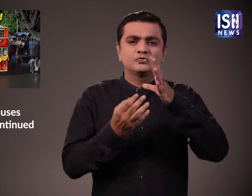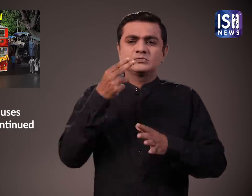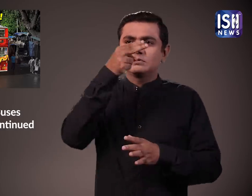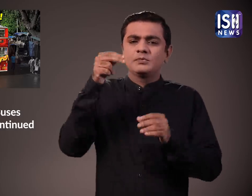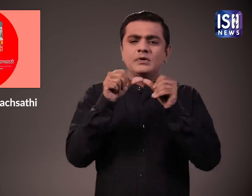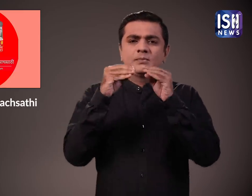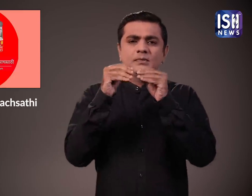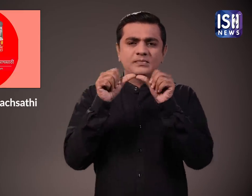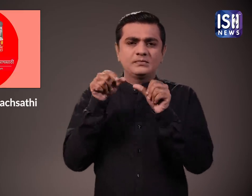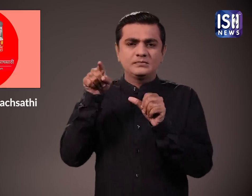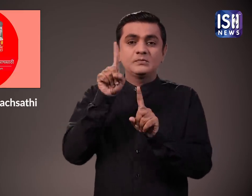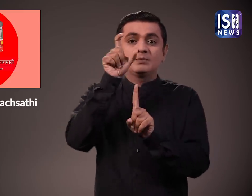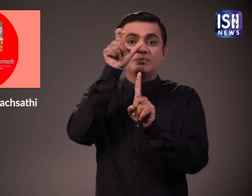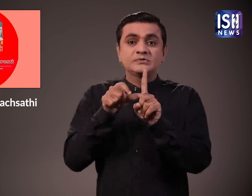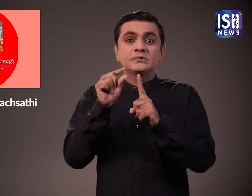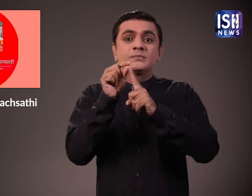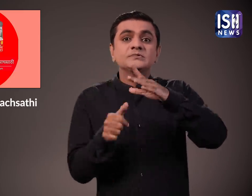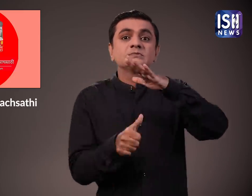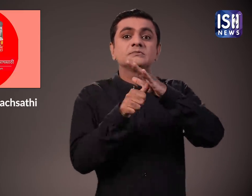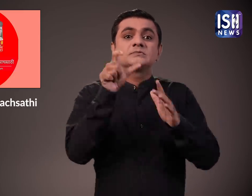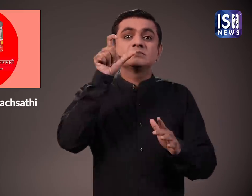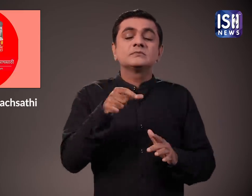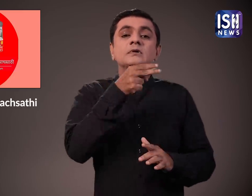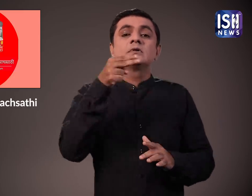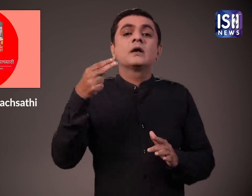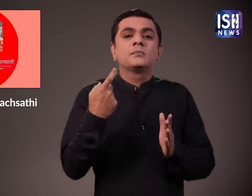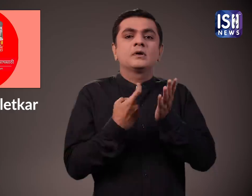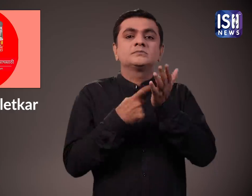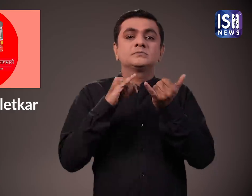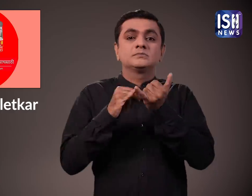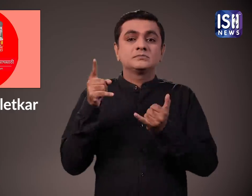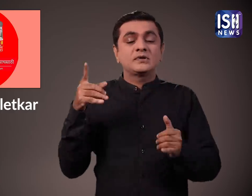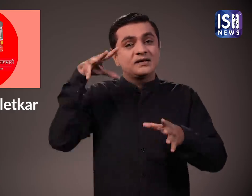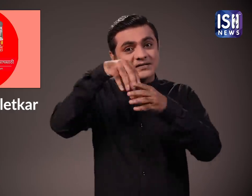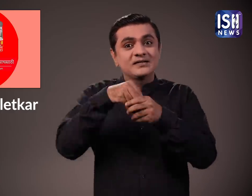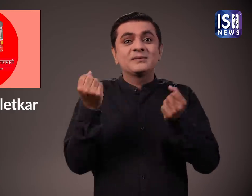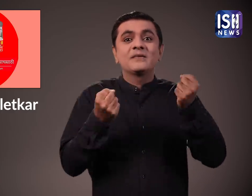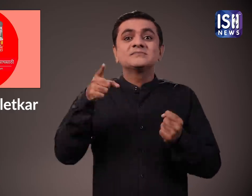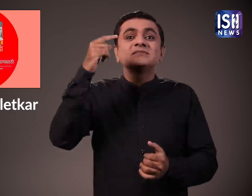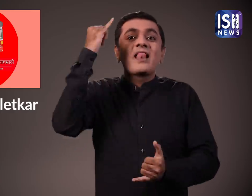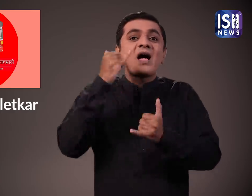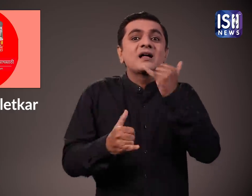आपली बैस्ट आपल्यात साथी के अध्यक्ष रुपेश शेलेट कर बस में यात्री थे